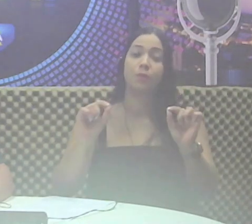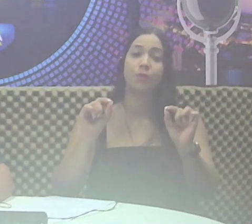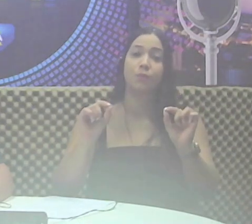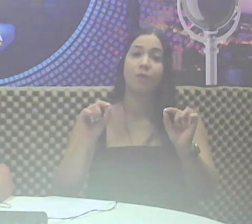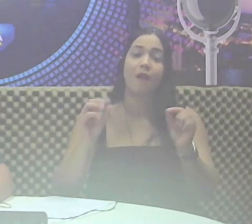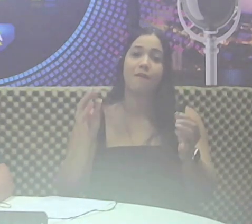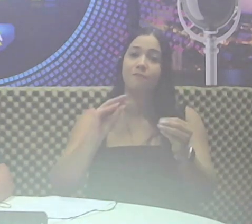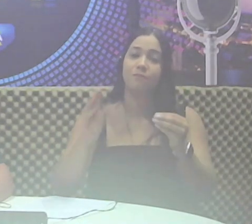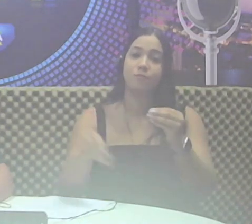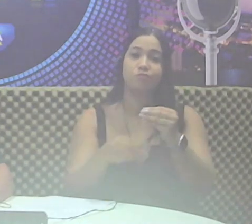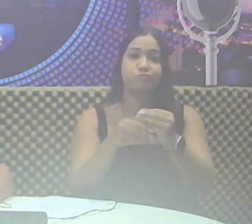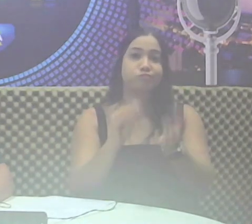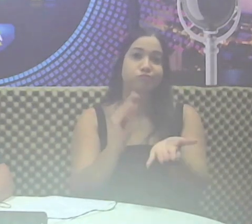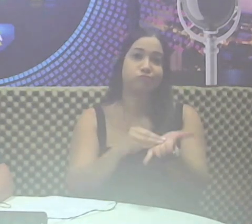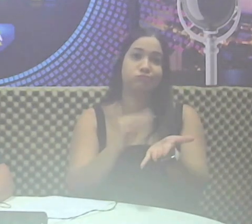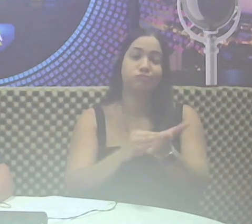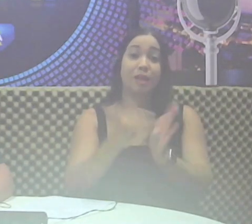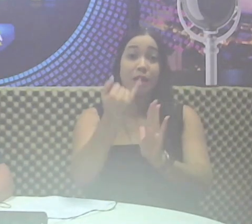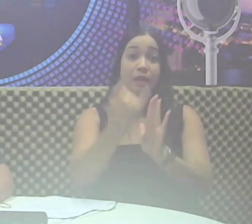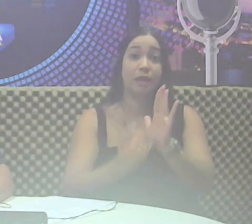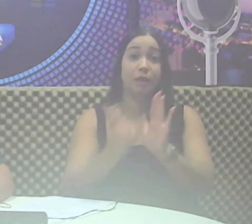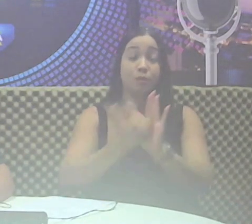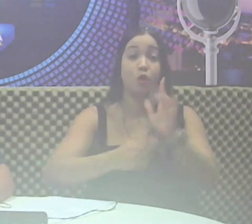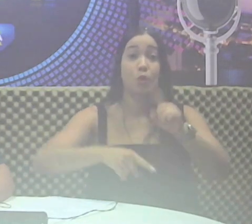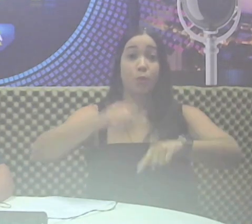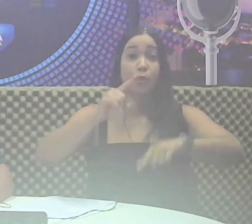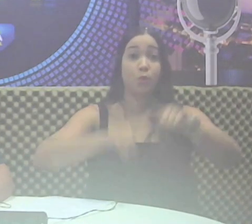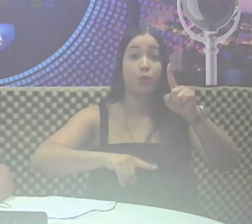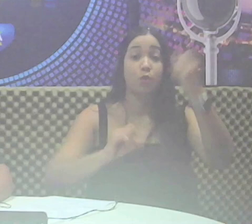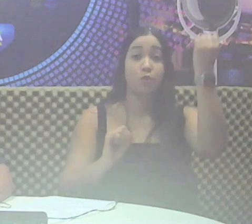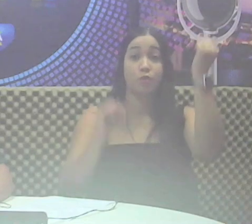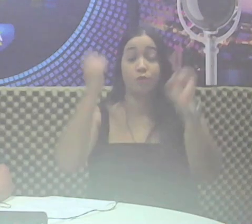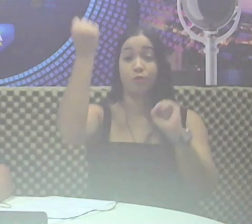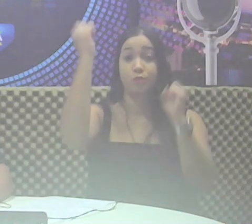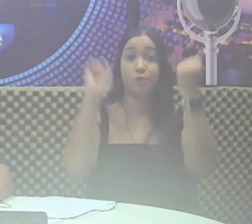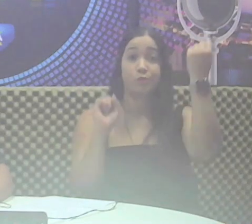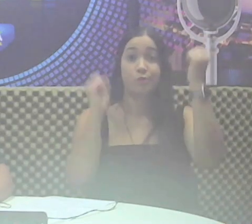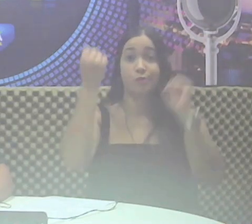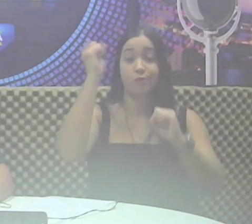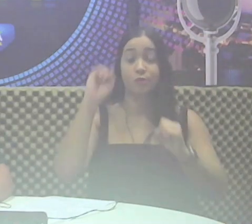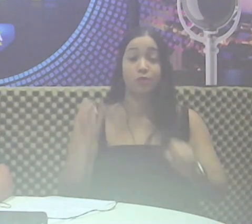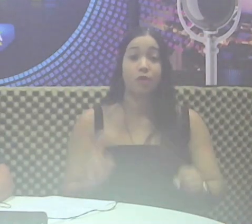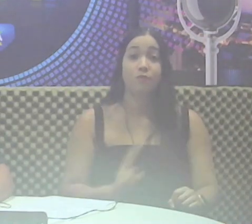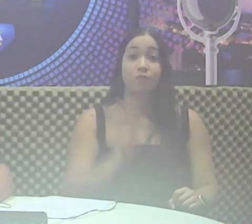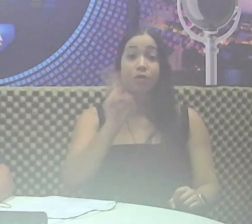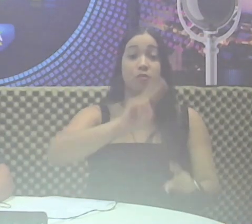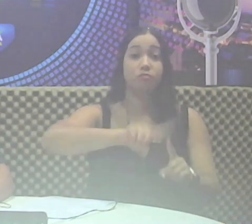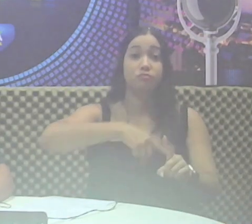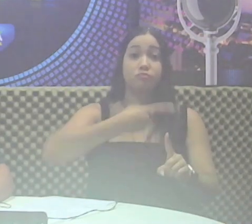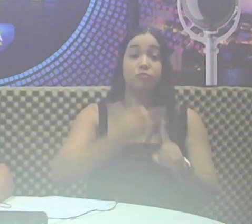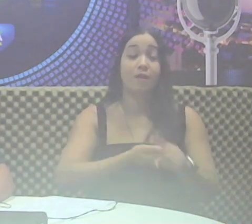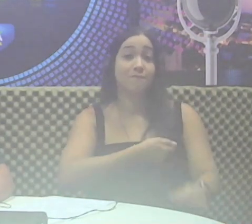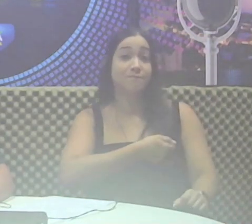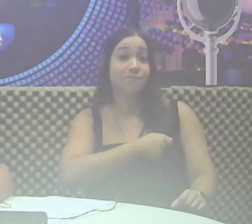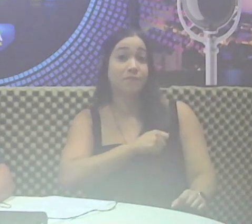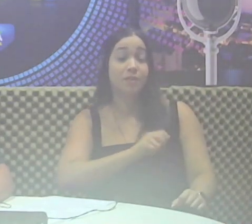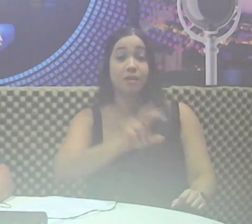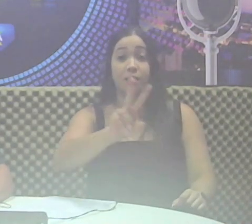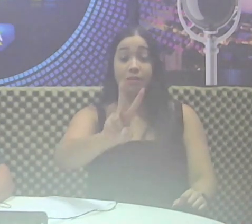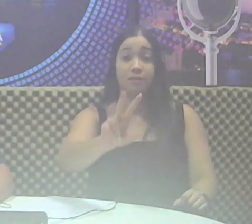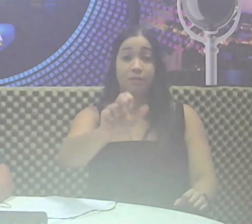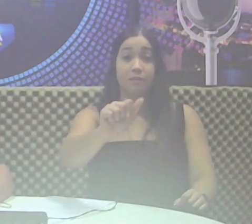inclusão do imposto sobre produtos industrializados no valor adicionado fiscal, o VAF,